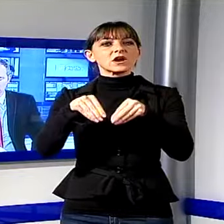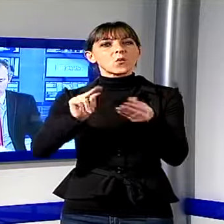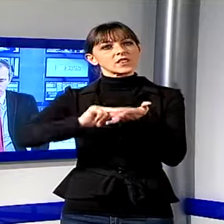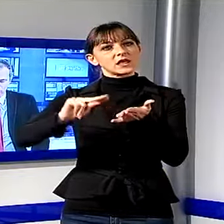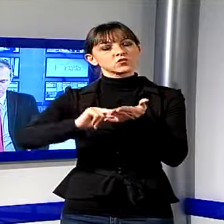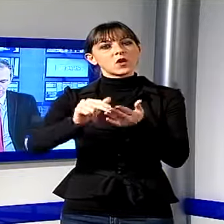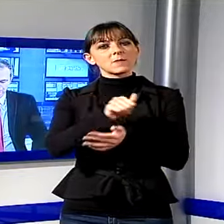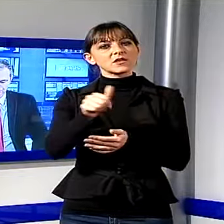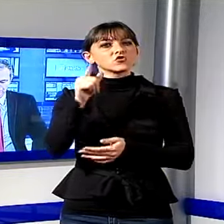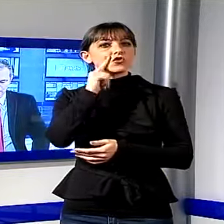genitori.